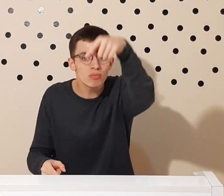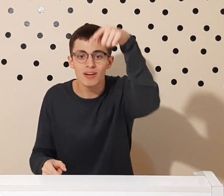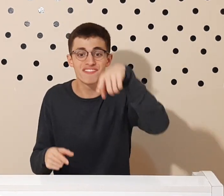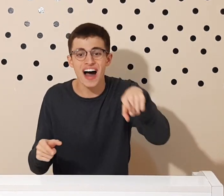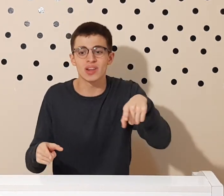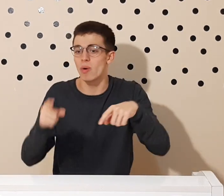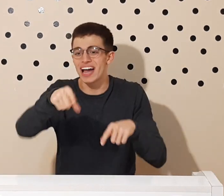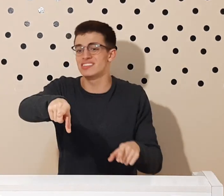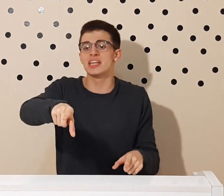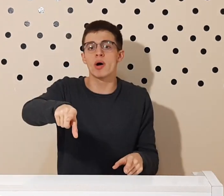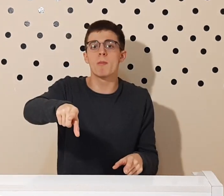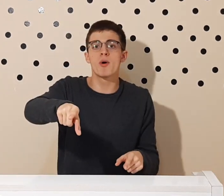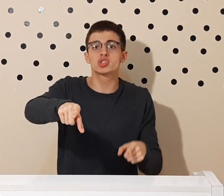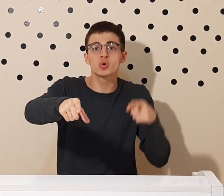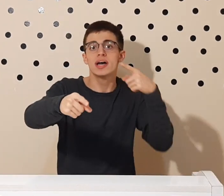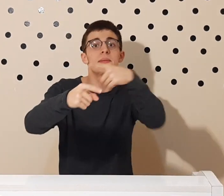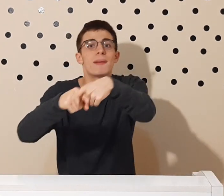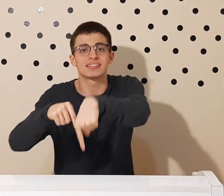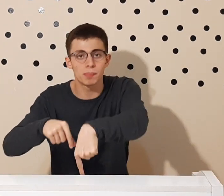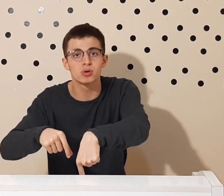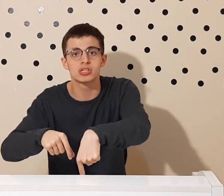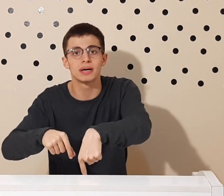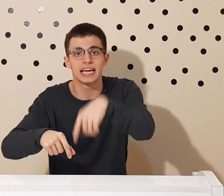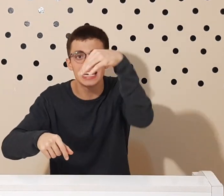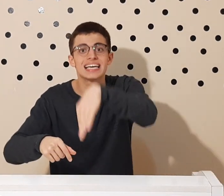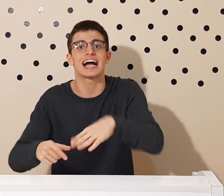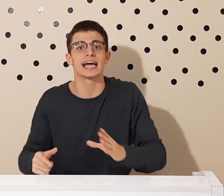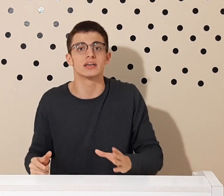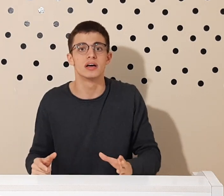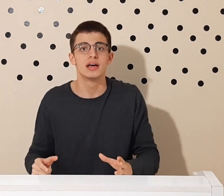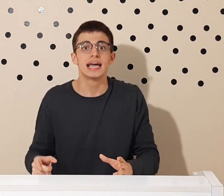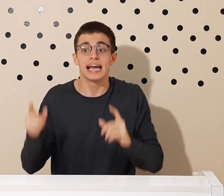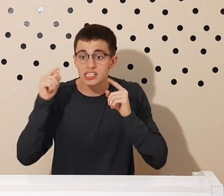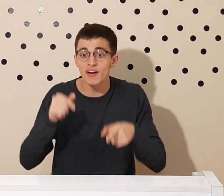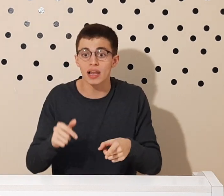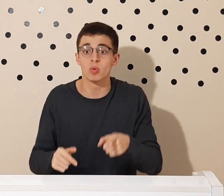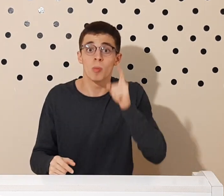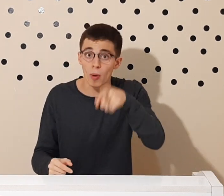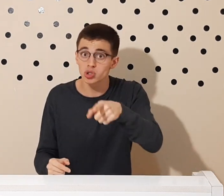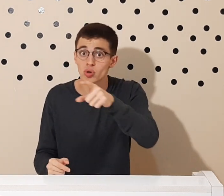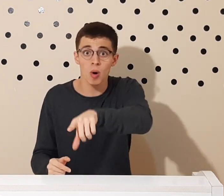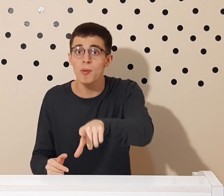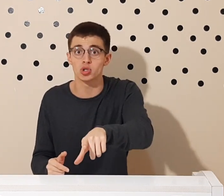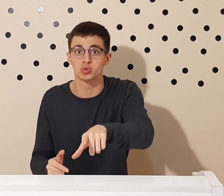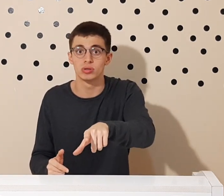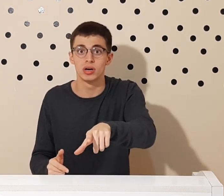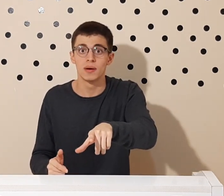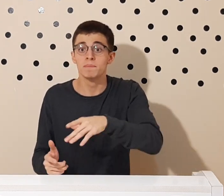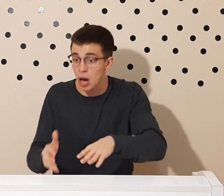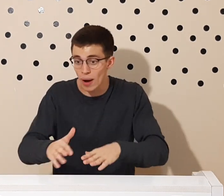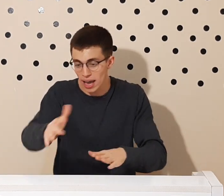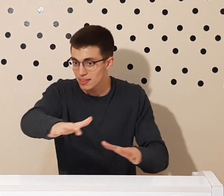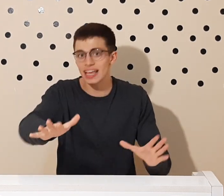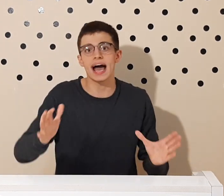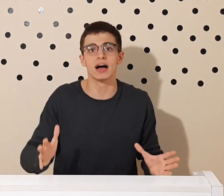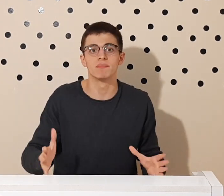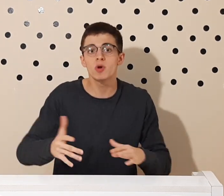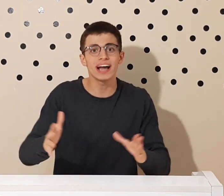falam esse não é um poço e passam por cima dele e caem. Eles falam um poço é um poço, não é terra, não é